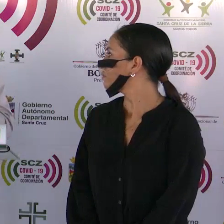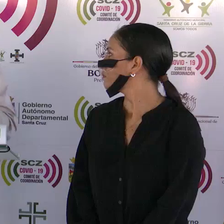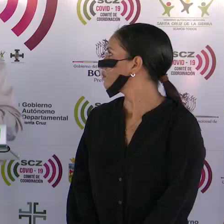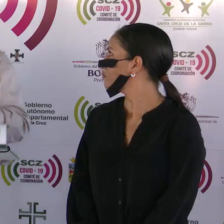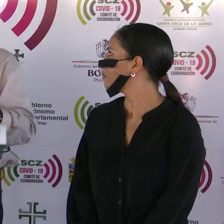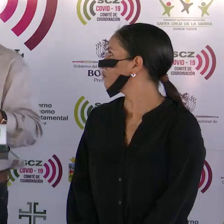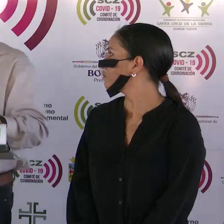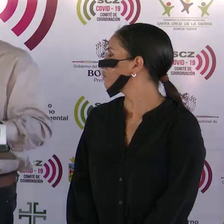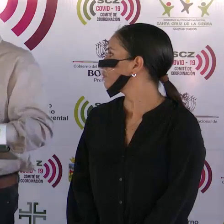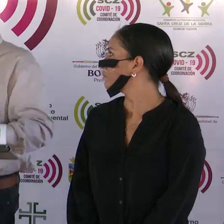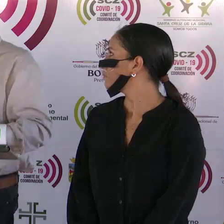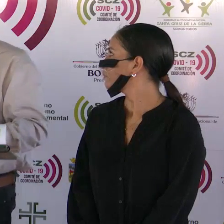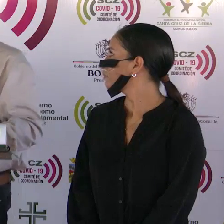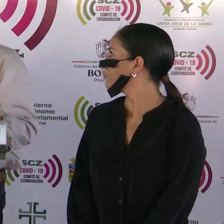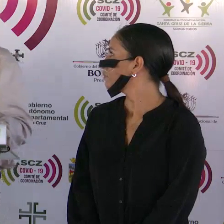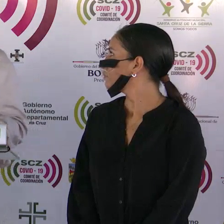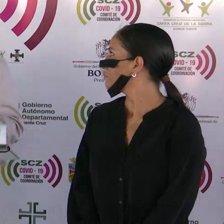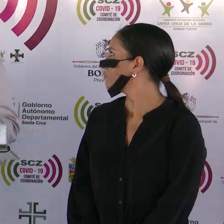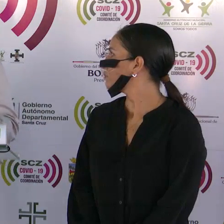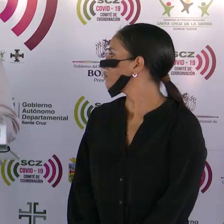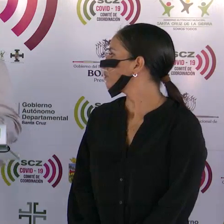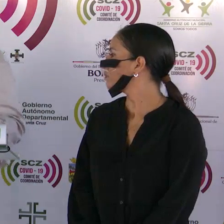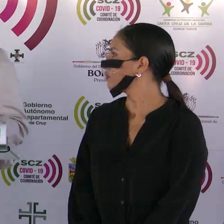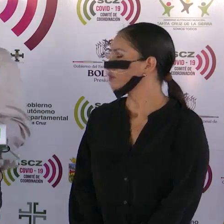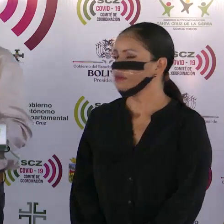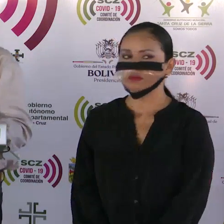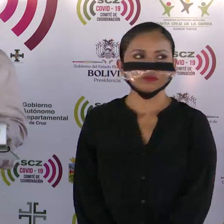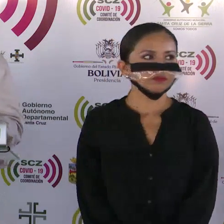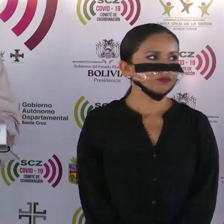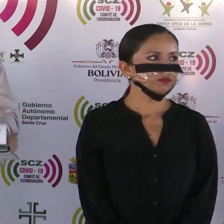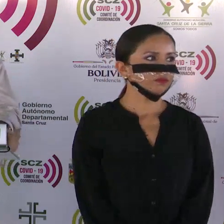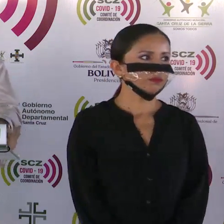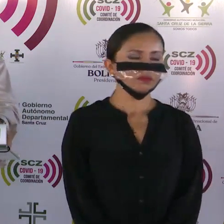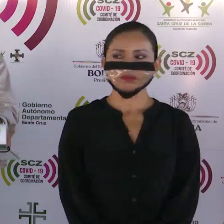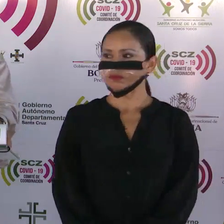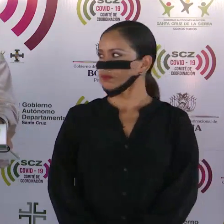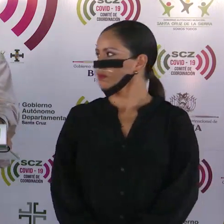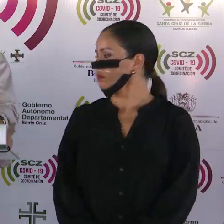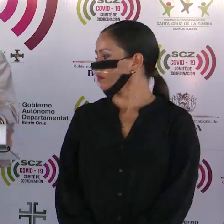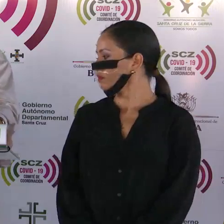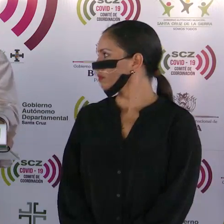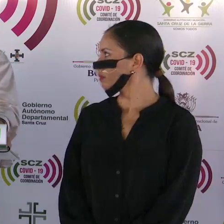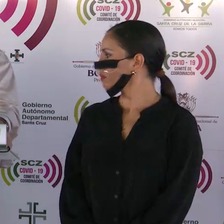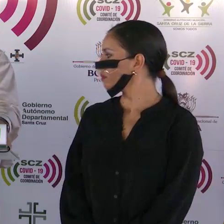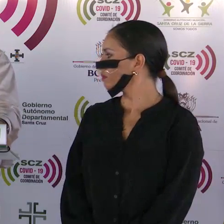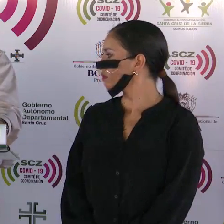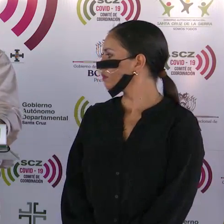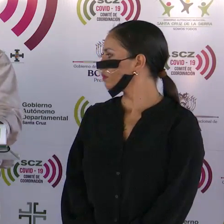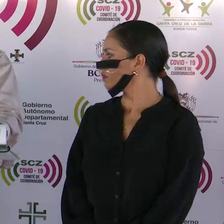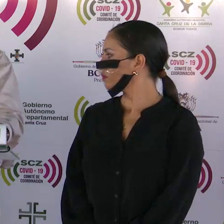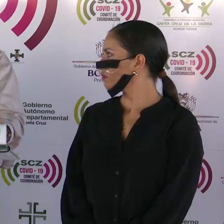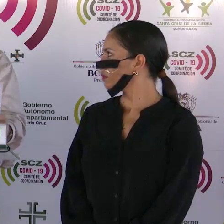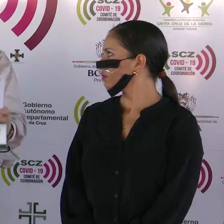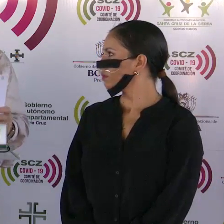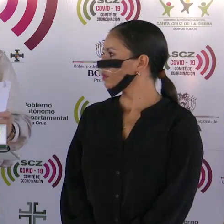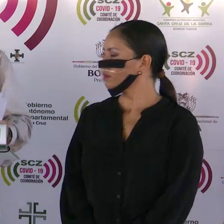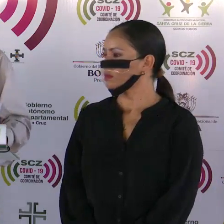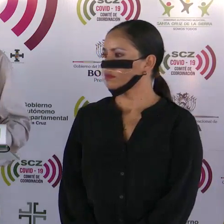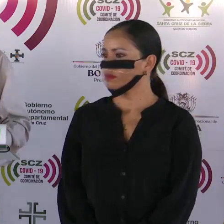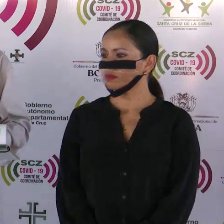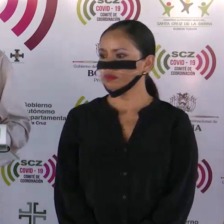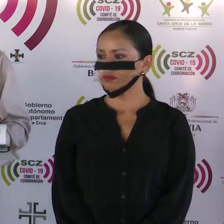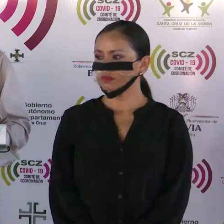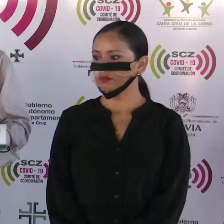En este momento nos preparamos para escuchar las palabras del Gobernador Rubén Costas. Él va a dirigirse a toda la